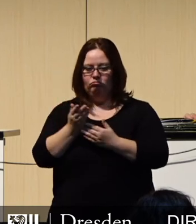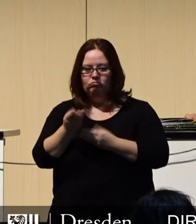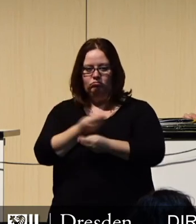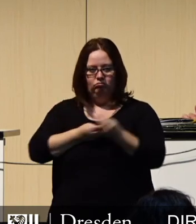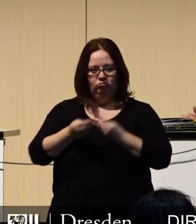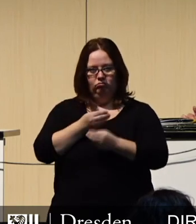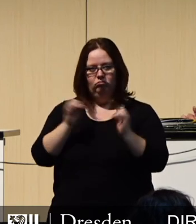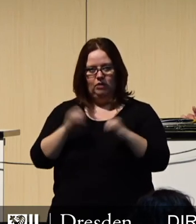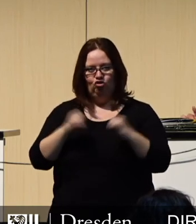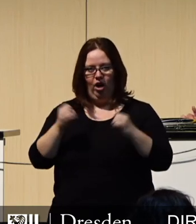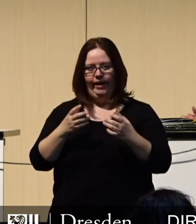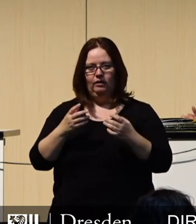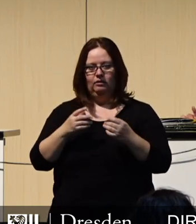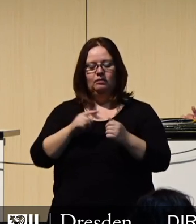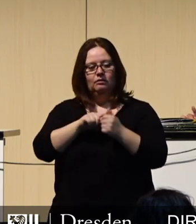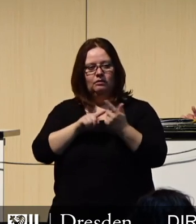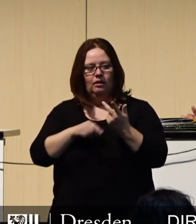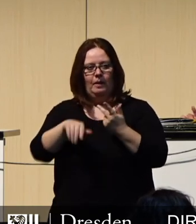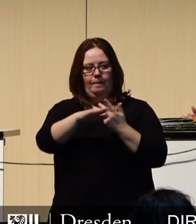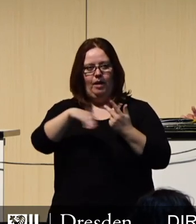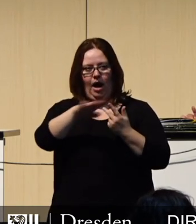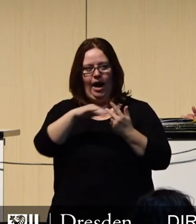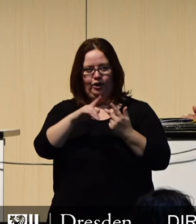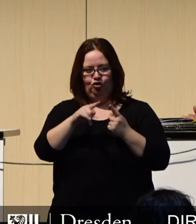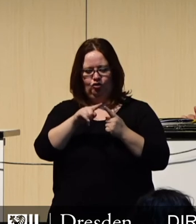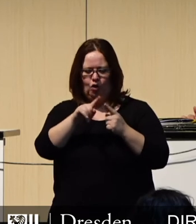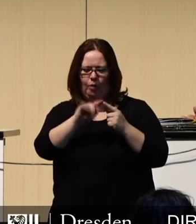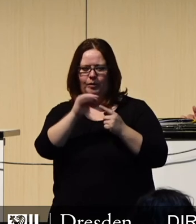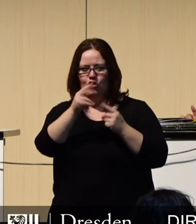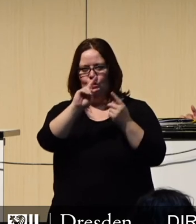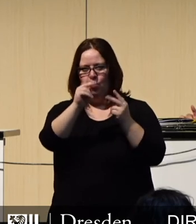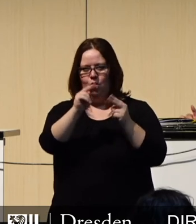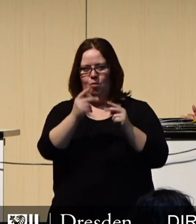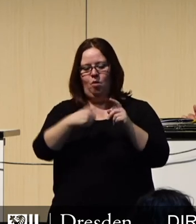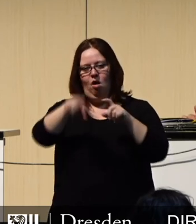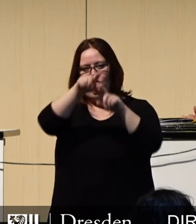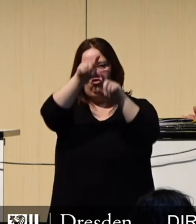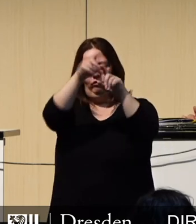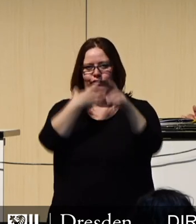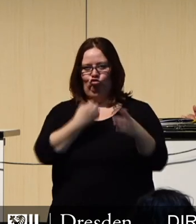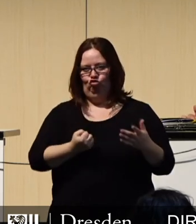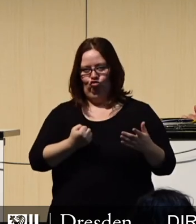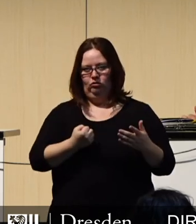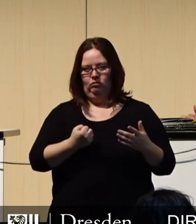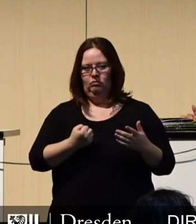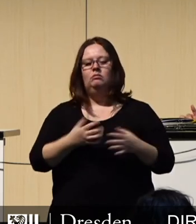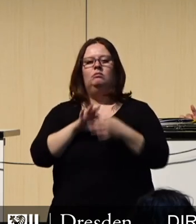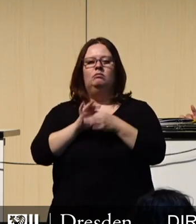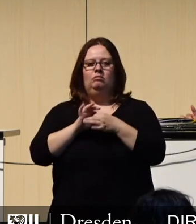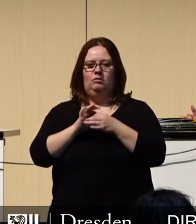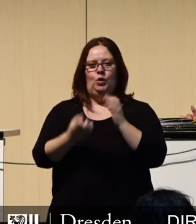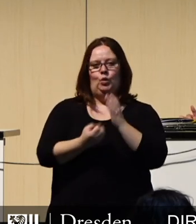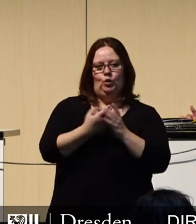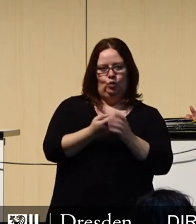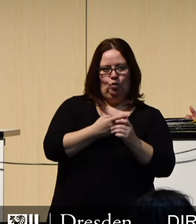den Ansatz in bestimmten Bereichen gegenüber dem Entwurf noch einmal aufzustocken. Dies betrifft insbesondere die